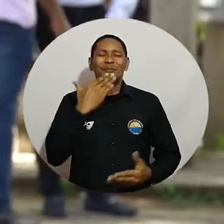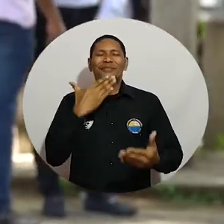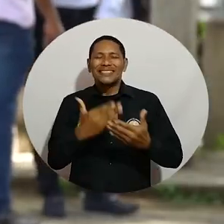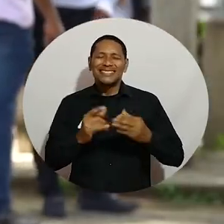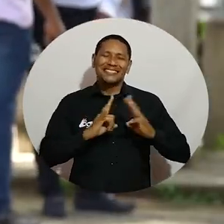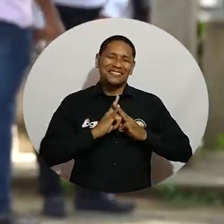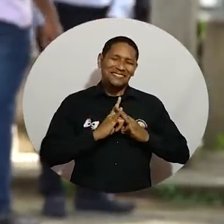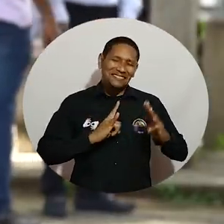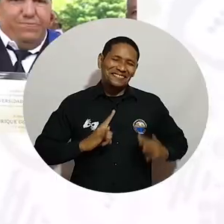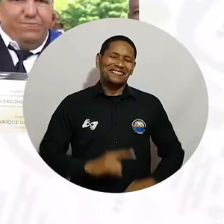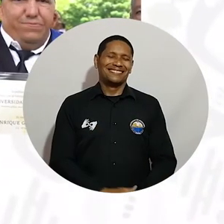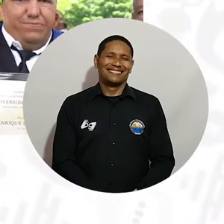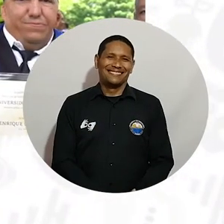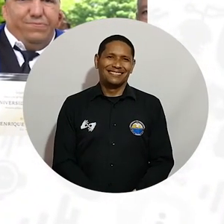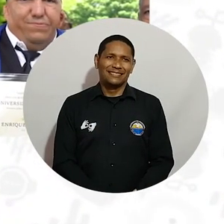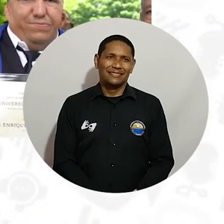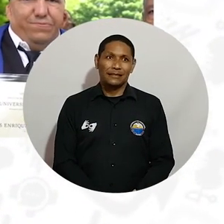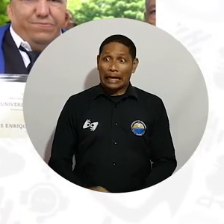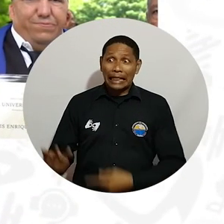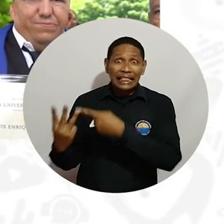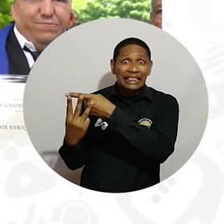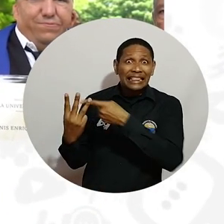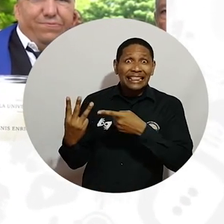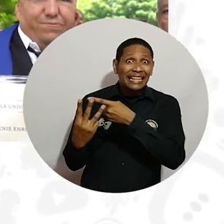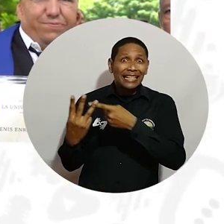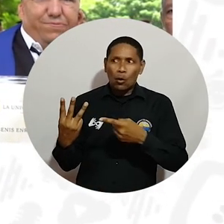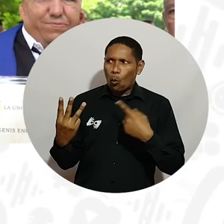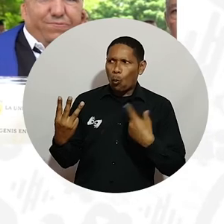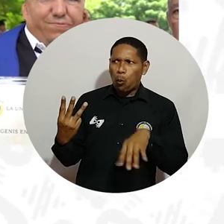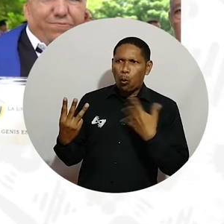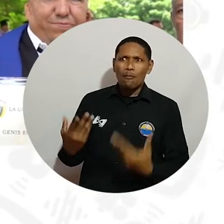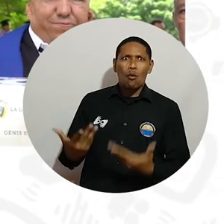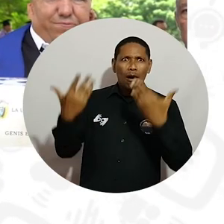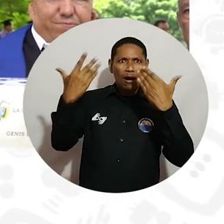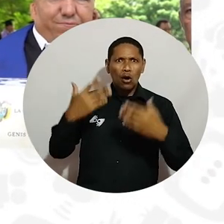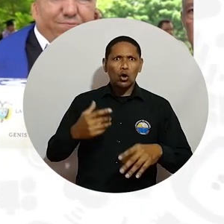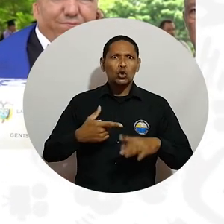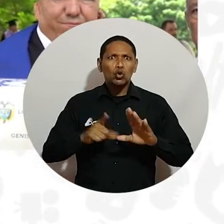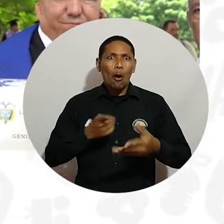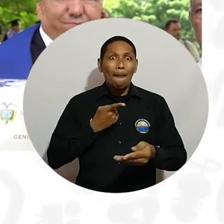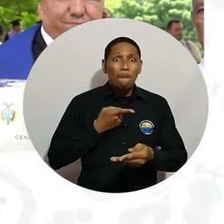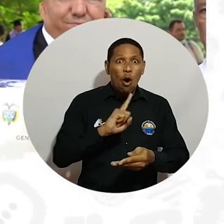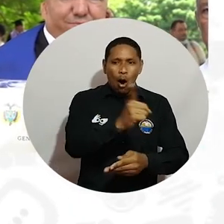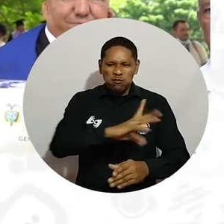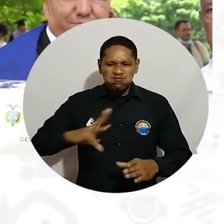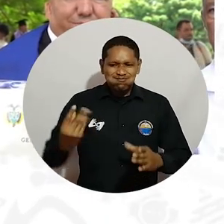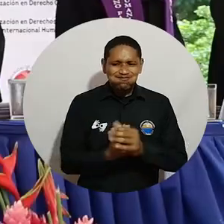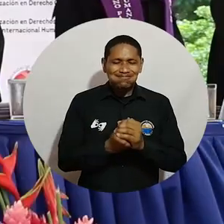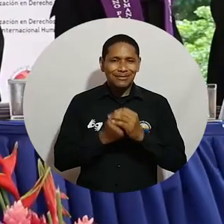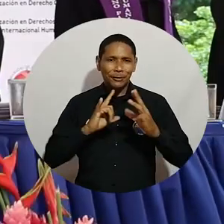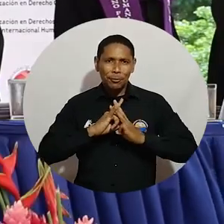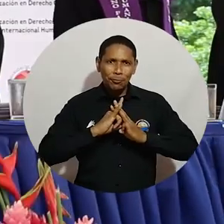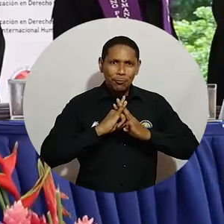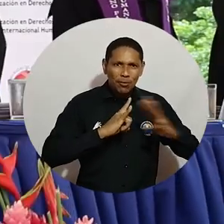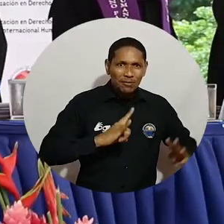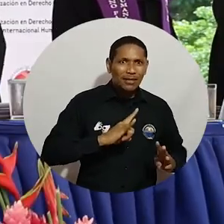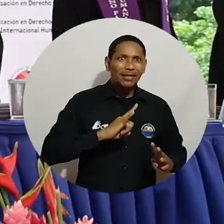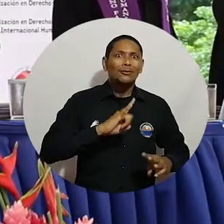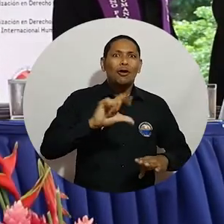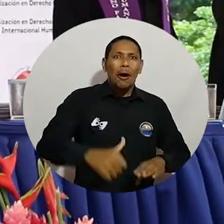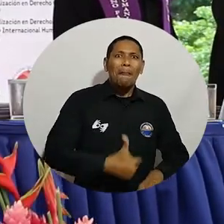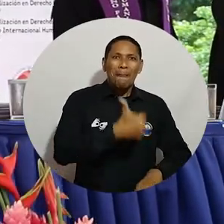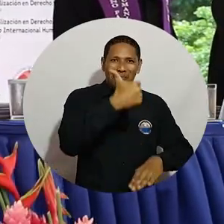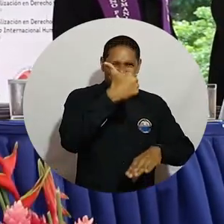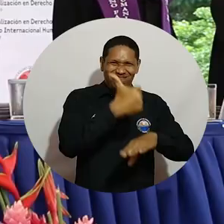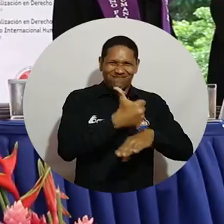Universidad de Marta Nera. Estos tres rostros son el reflejo del éxito de las políticas de inclusión de la Universidad del Magdalena, impulsadas desde el Plan de